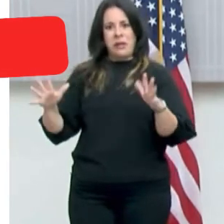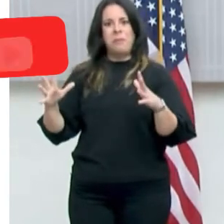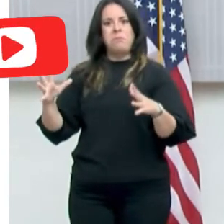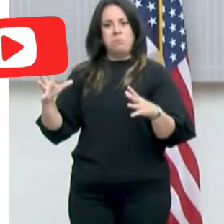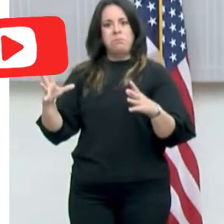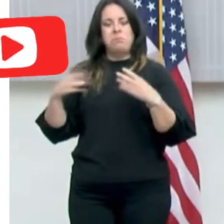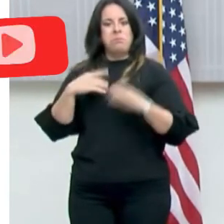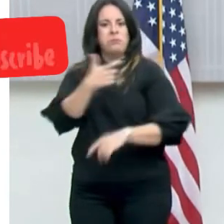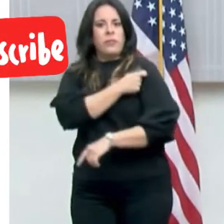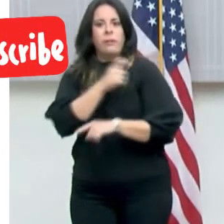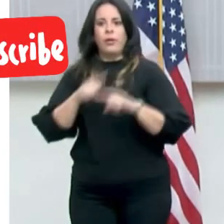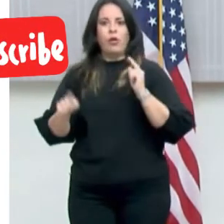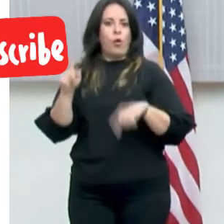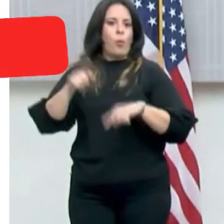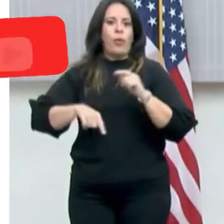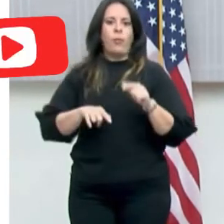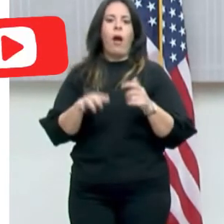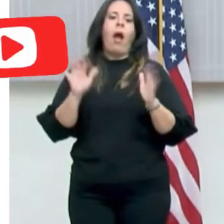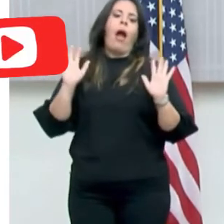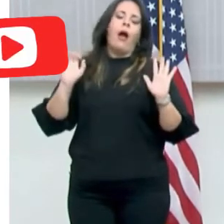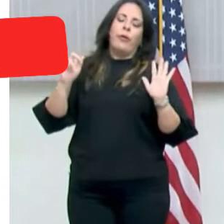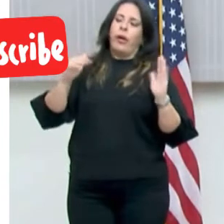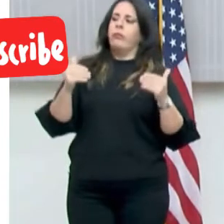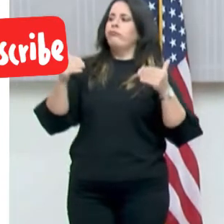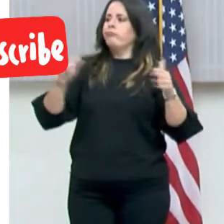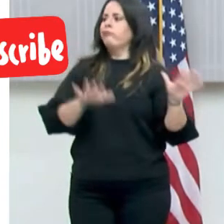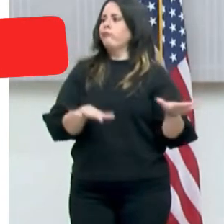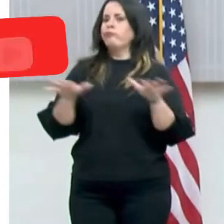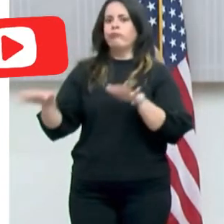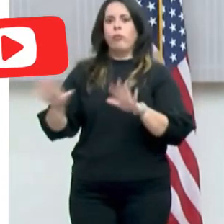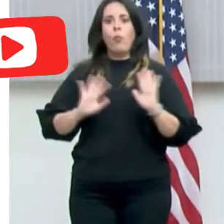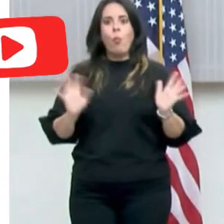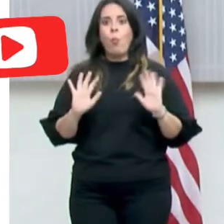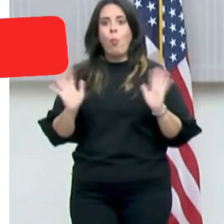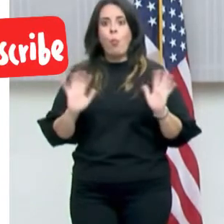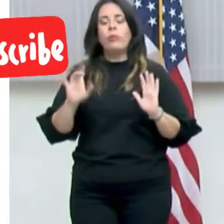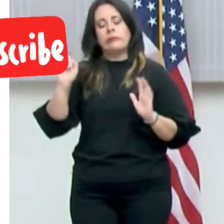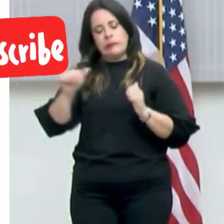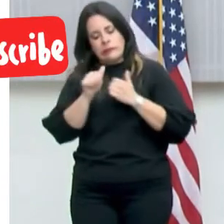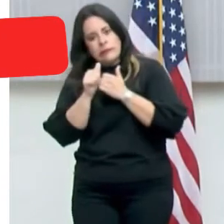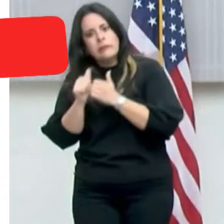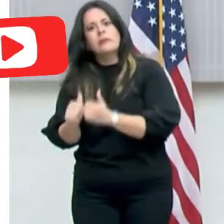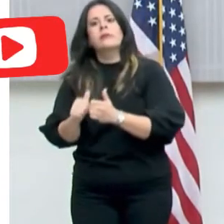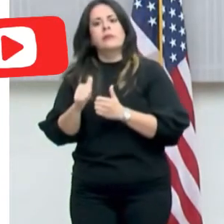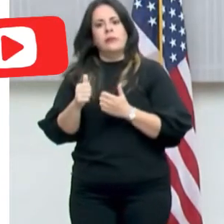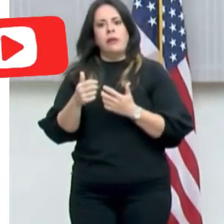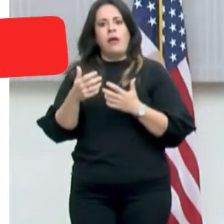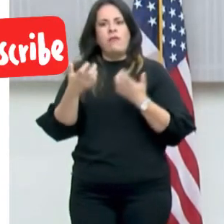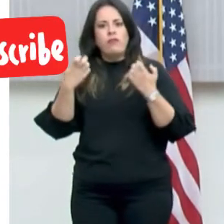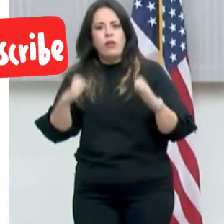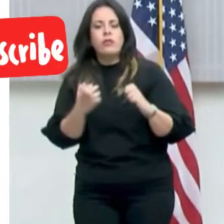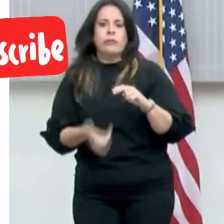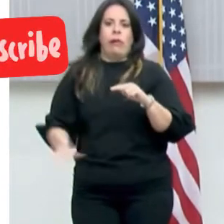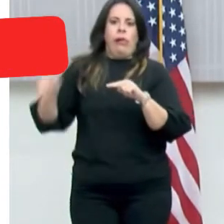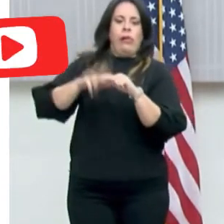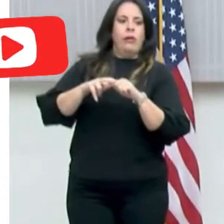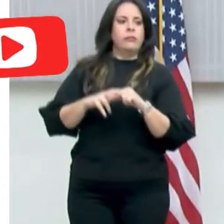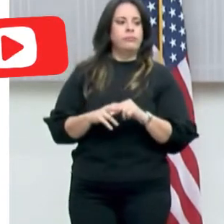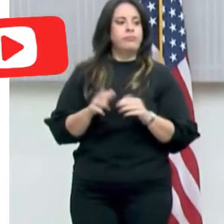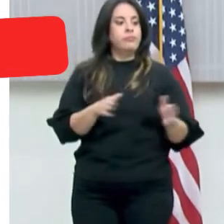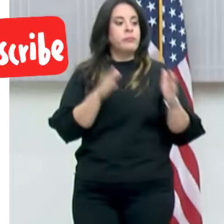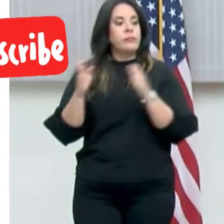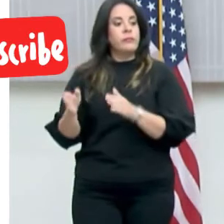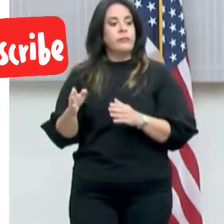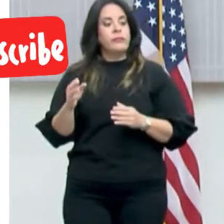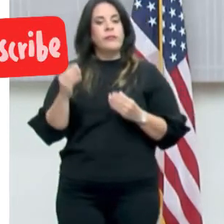podemos bajar la guardia, así que seguiremos redoblando esfuerzo. Informe 79.